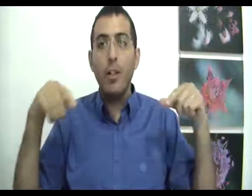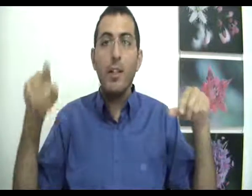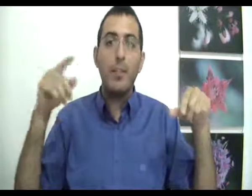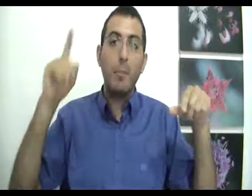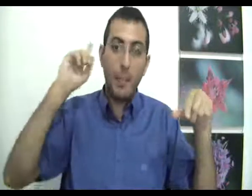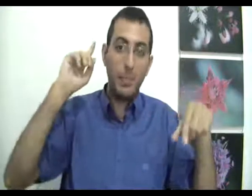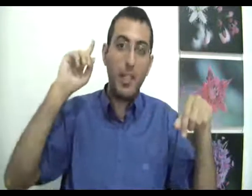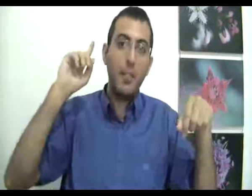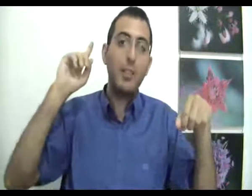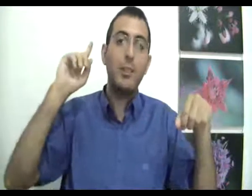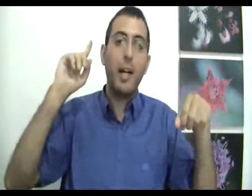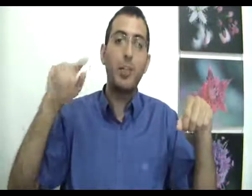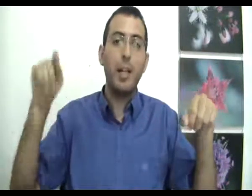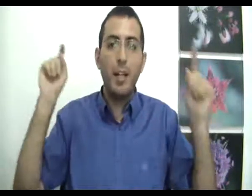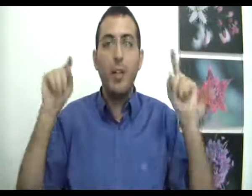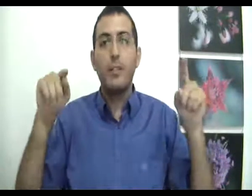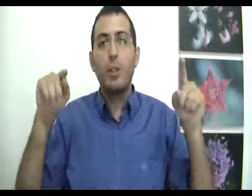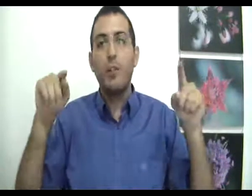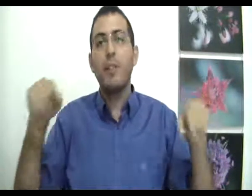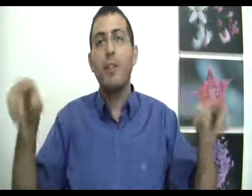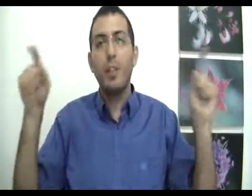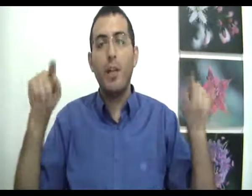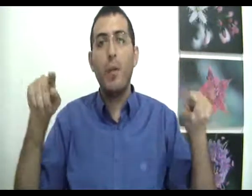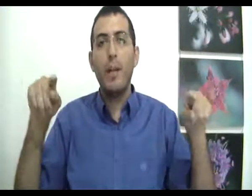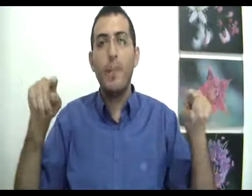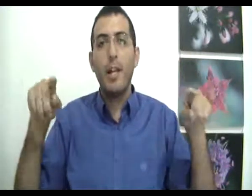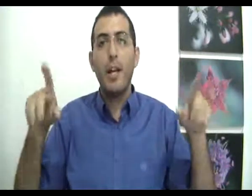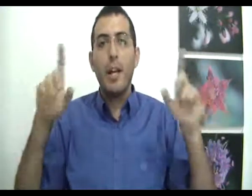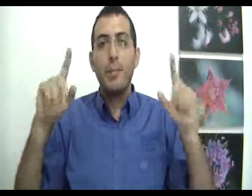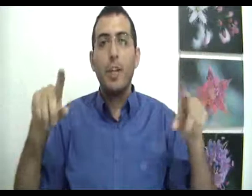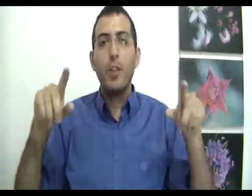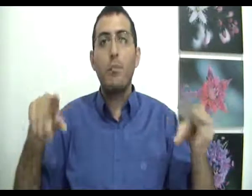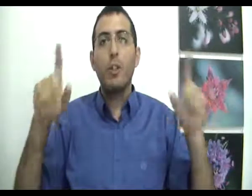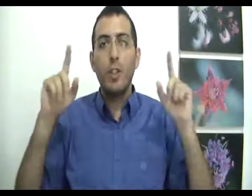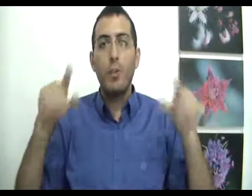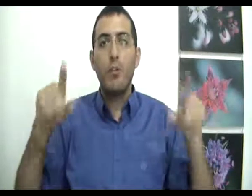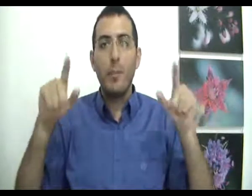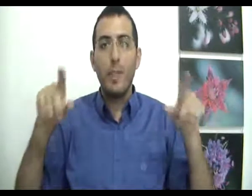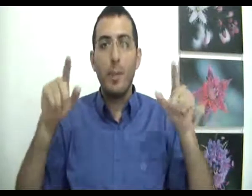מהפרספקטיבה של הסיבה הראשונה זה טוב אמיתי ושאל לכולם המשך יום של טוב אמיתי והנה